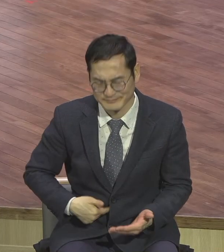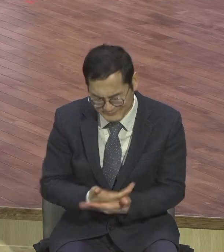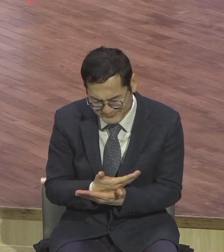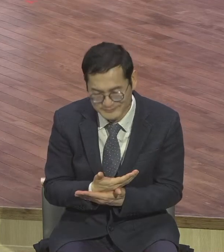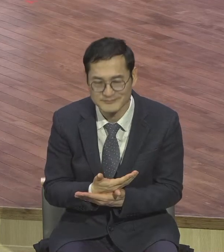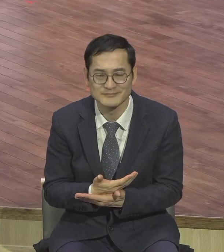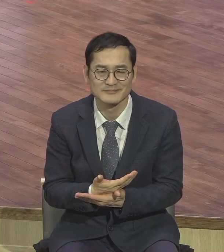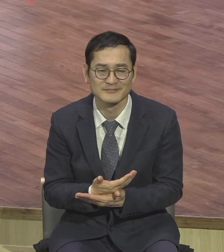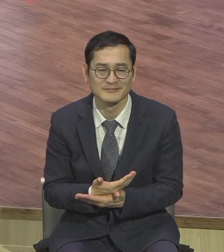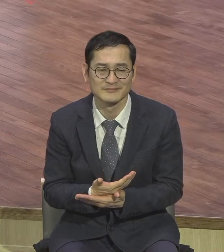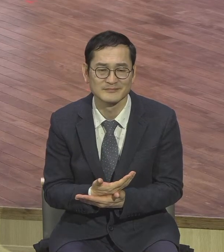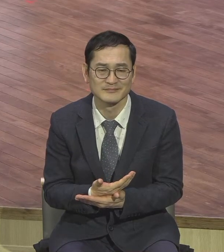그렇지 않아요